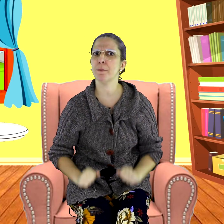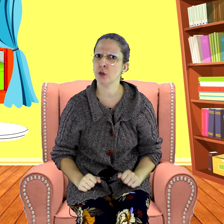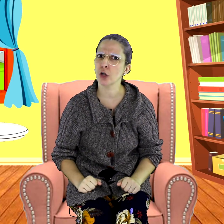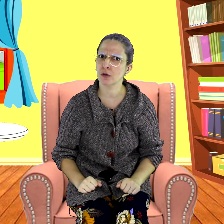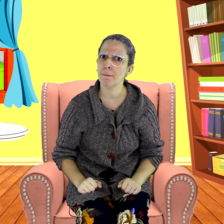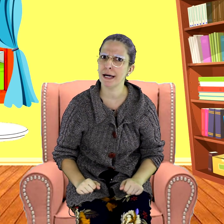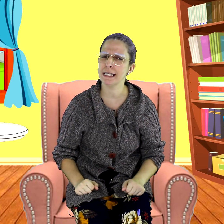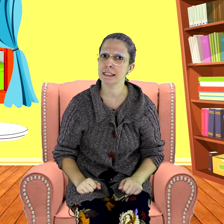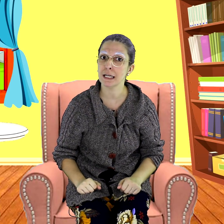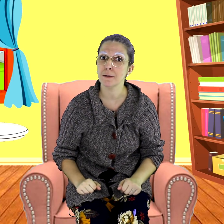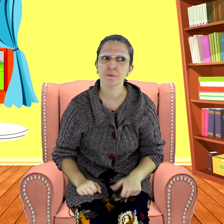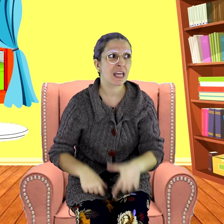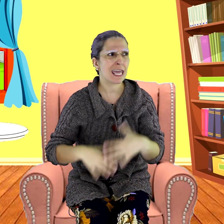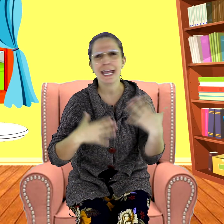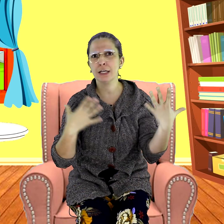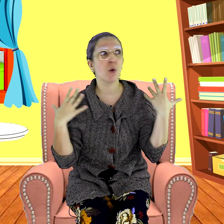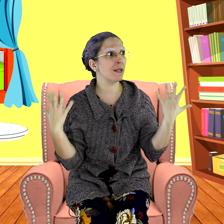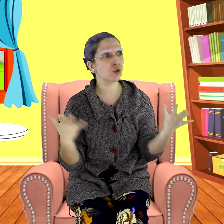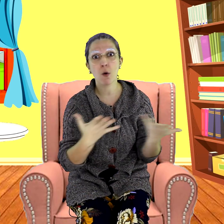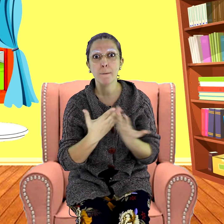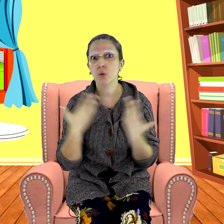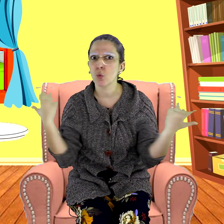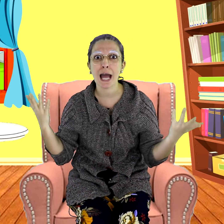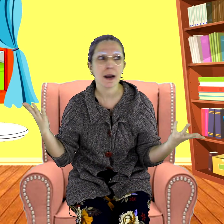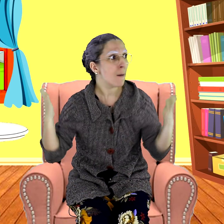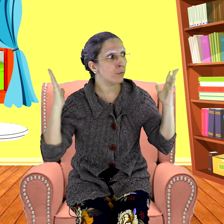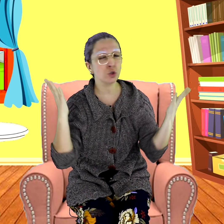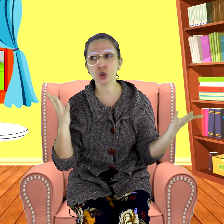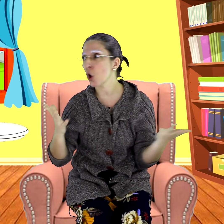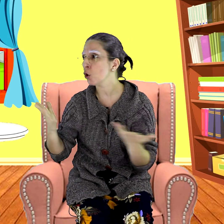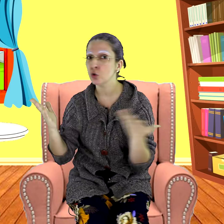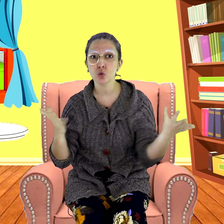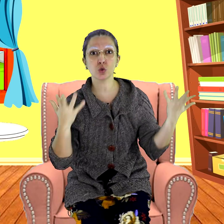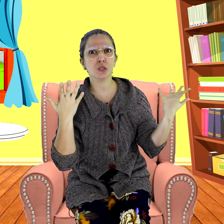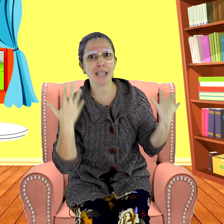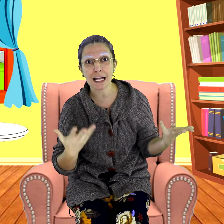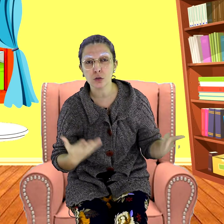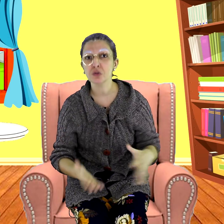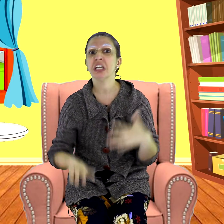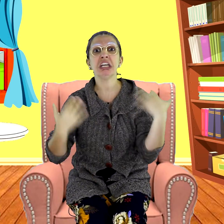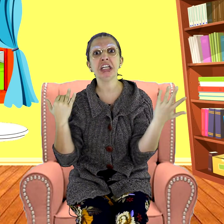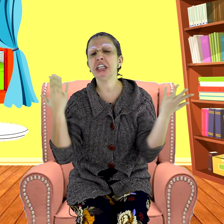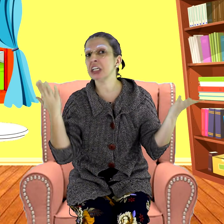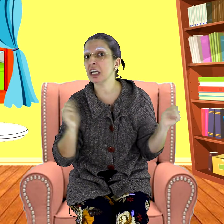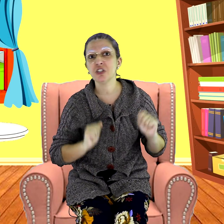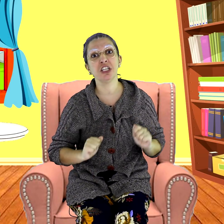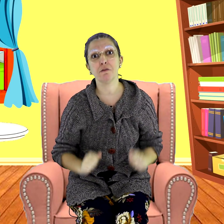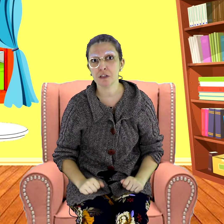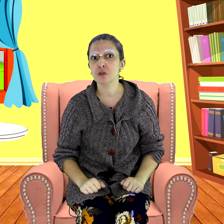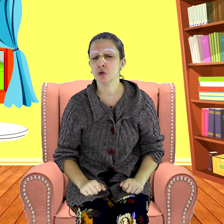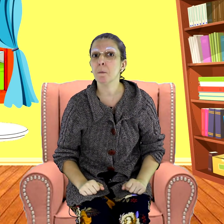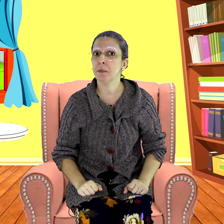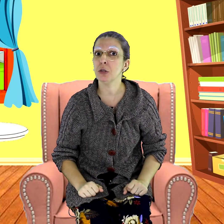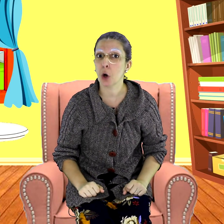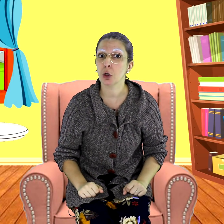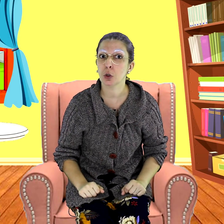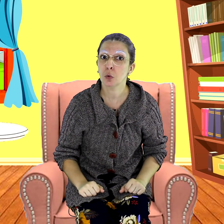Pinóquio aparecer. Ele começou a procurar por todos os lados e ninguém tinha visto Pinóquio.